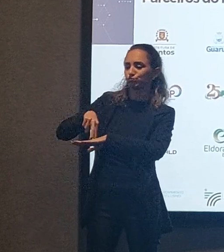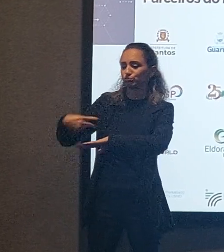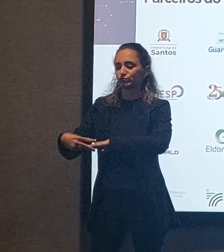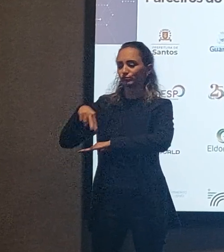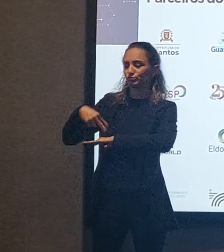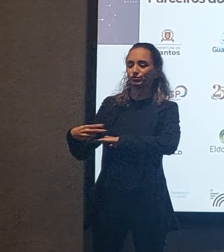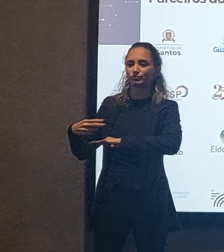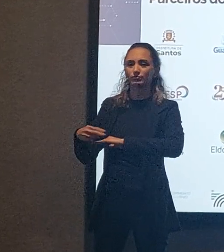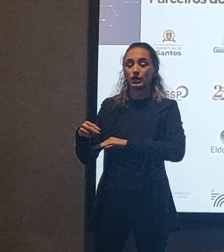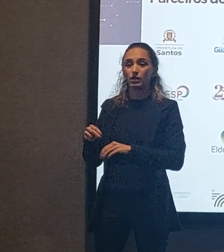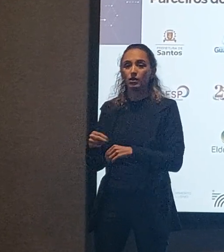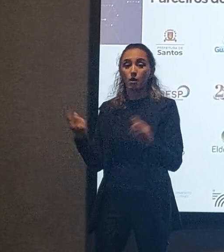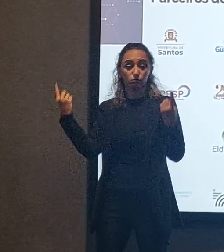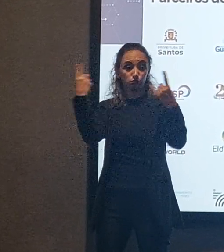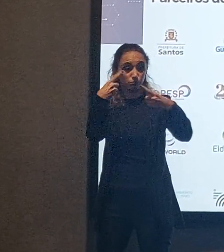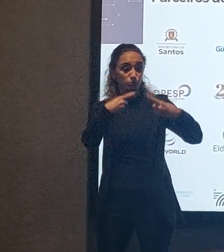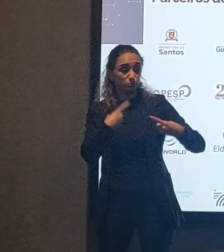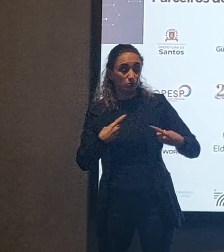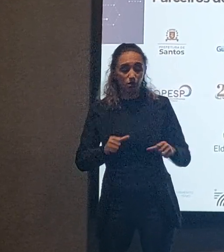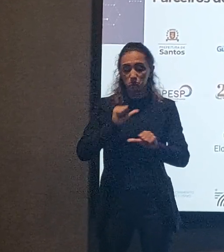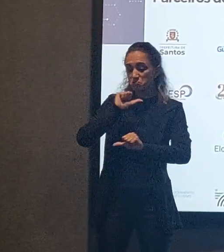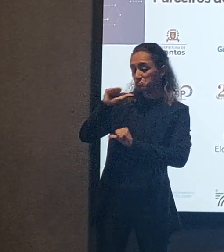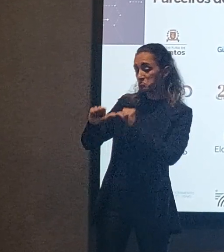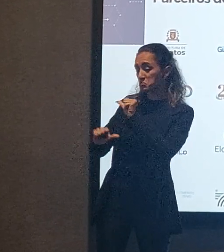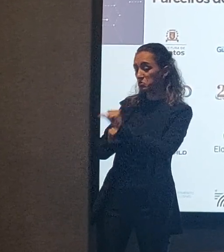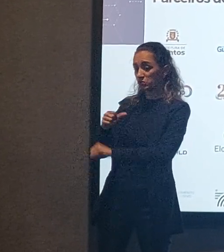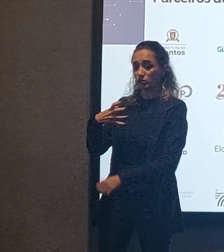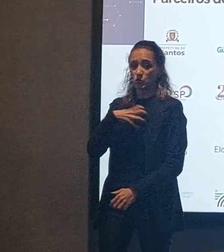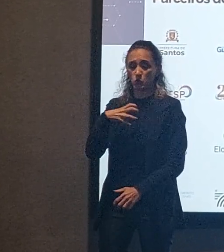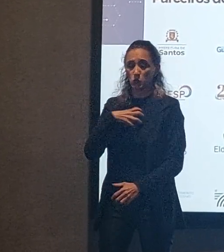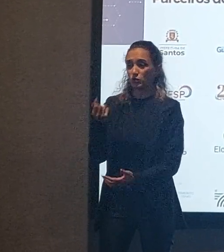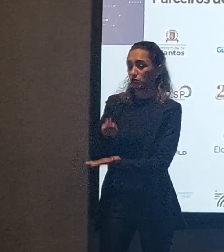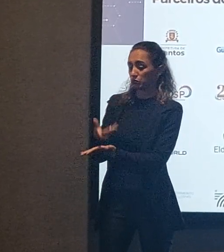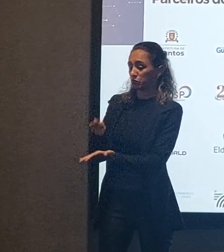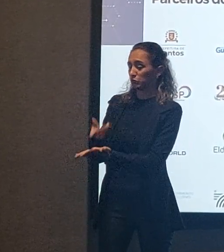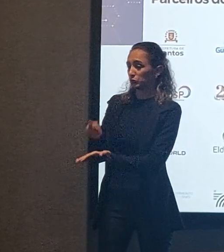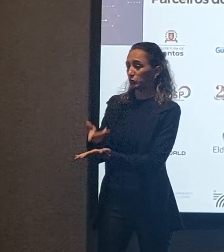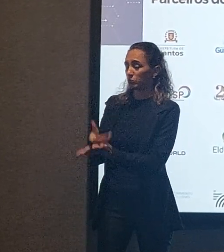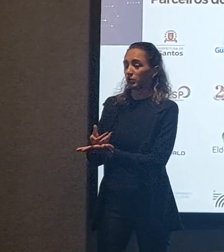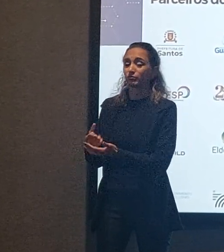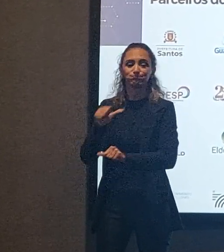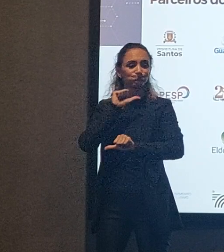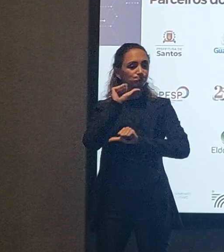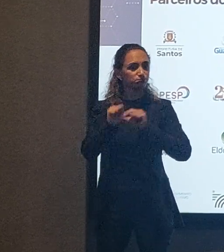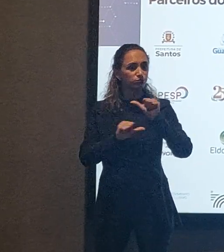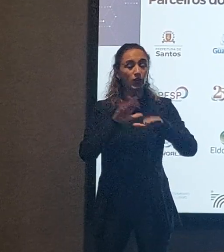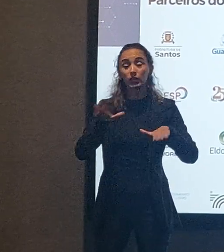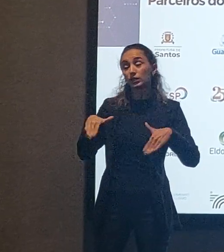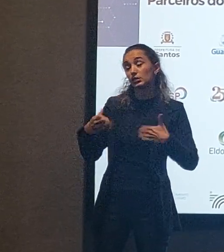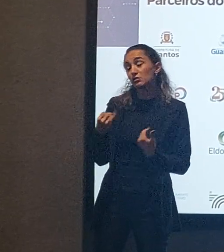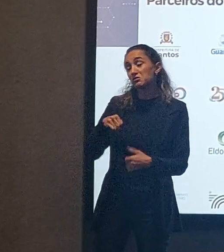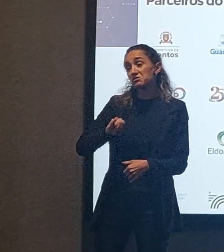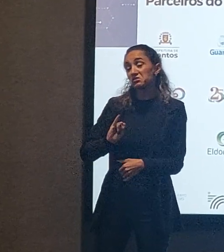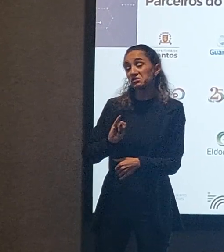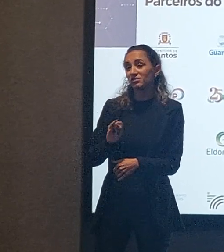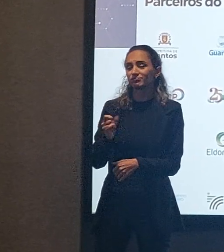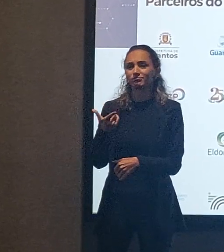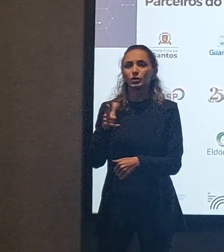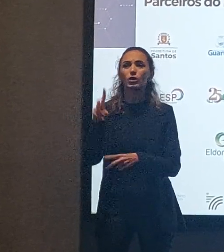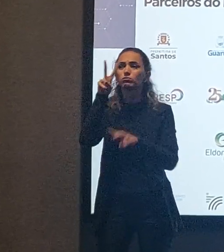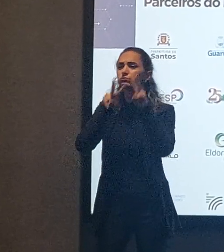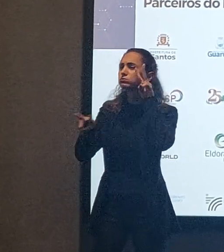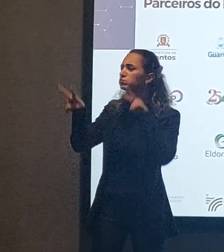momento. A concorrência vai vir, a mudança de hábito de consumo vai predominar. Então, se você não tiver essa